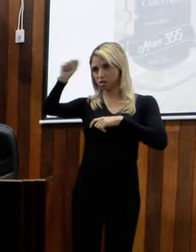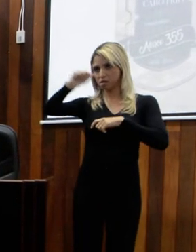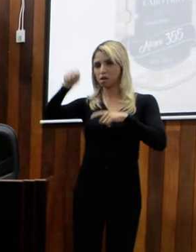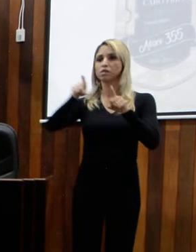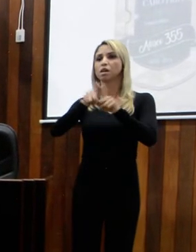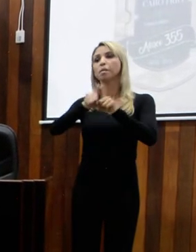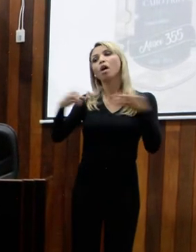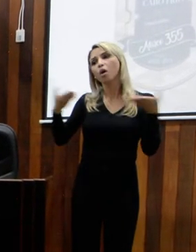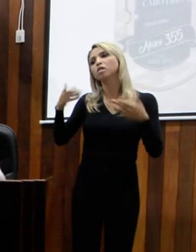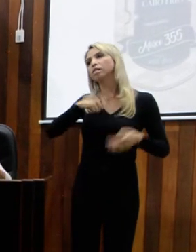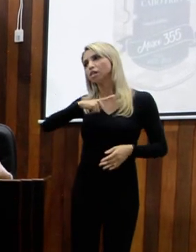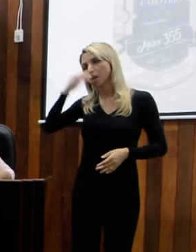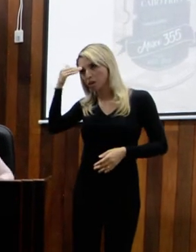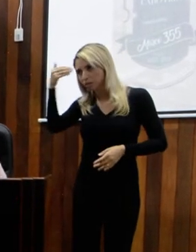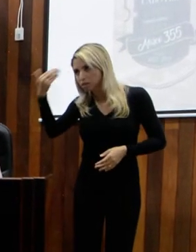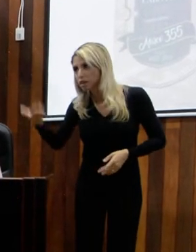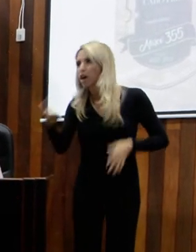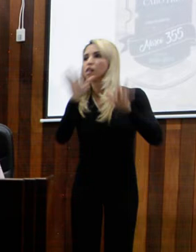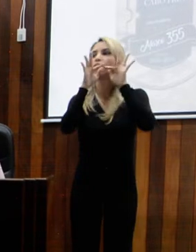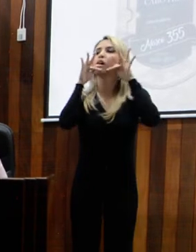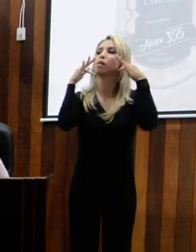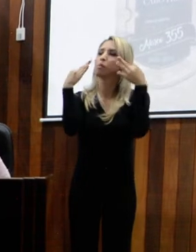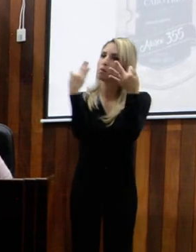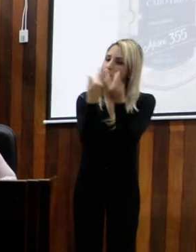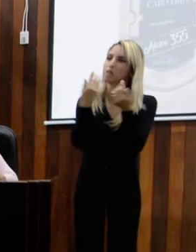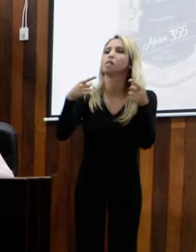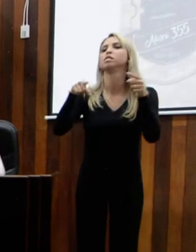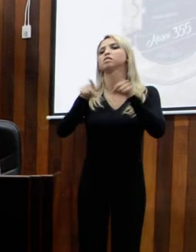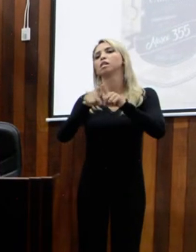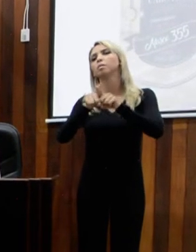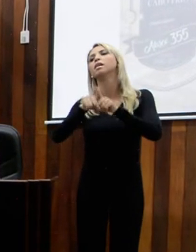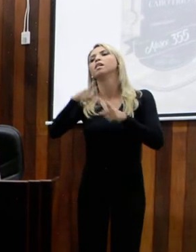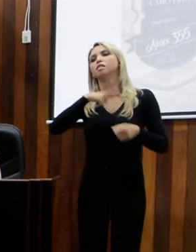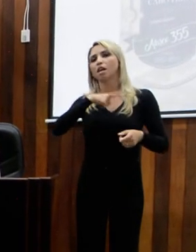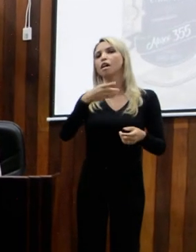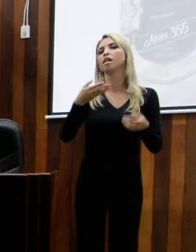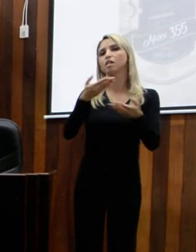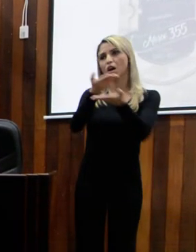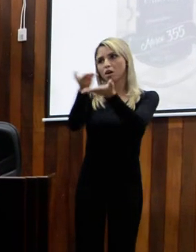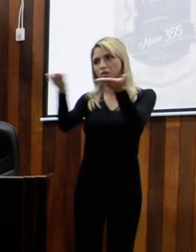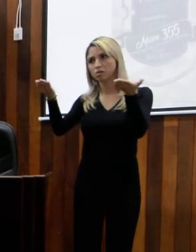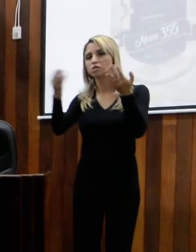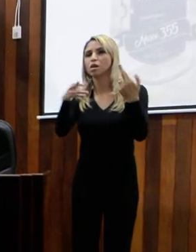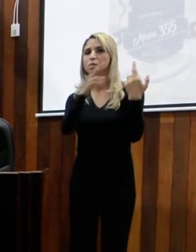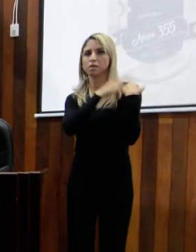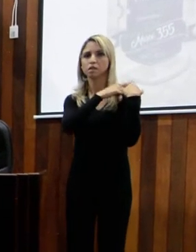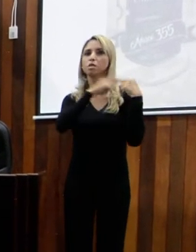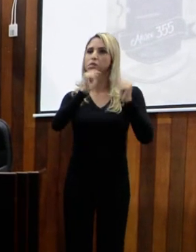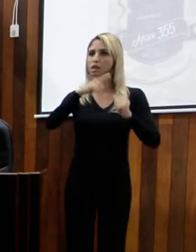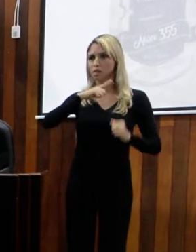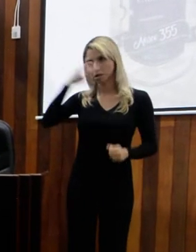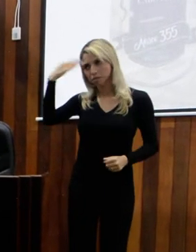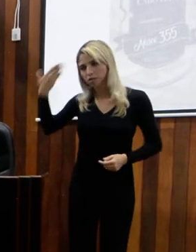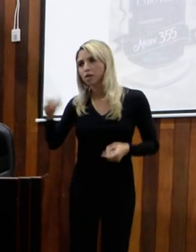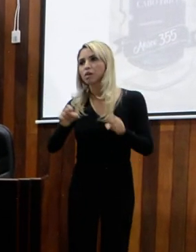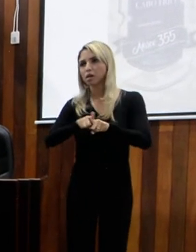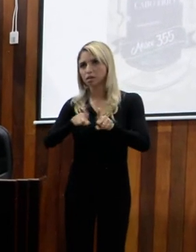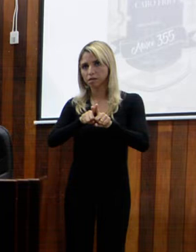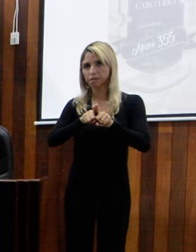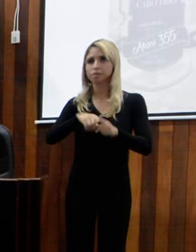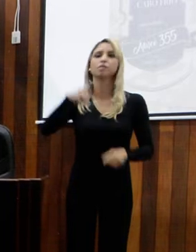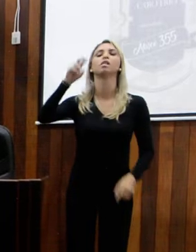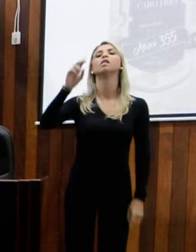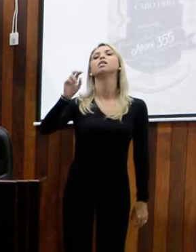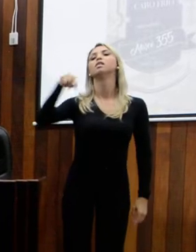Então, vamos aqui homenagear, os familiares aqui se encontram já, já tem representantes para poder receber. Depois, o Vitorino Carriço,